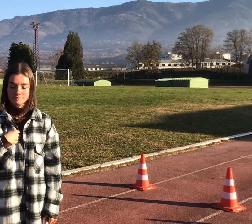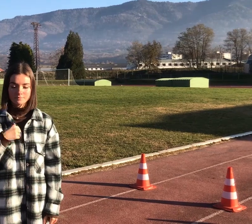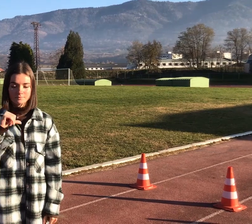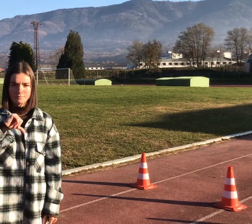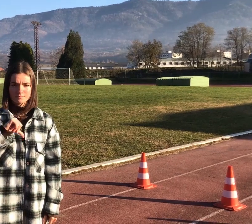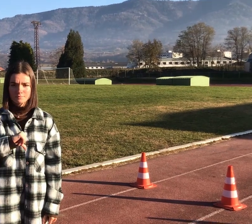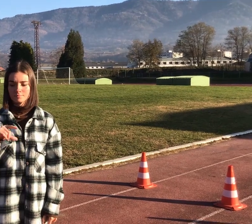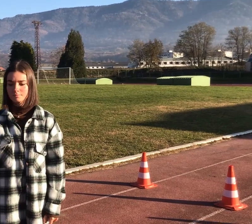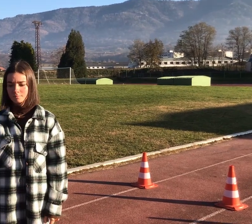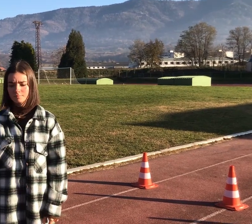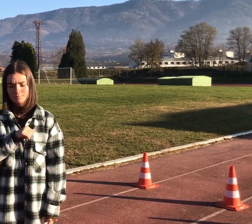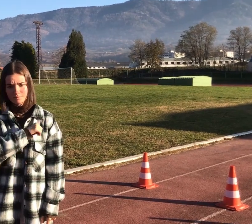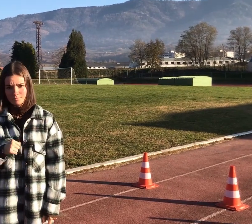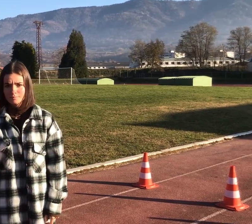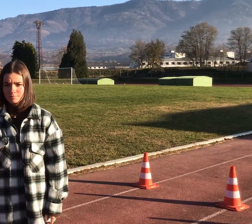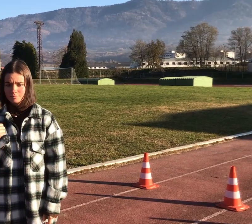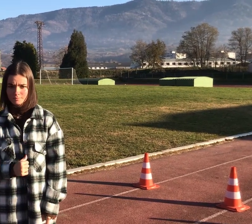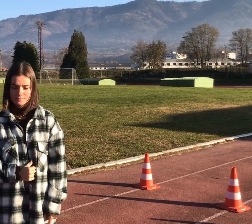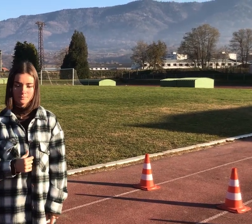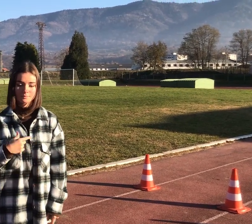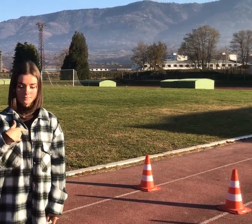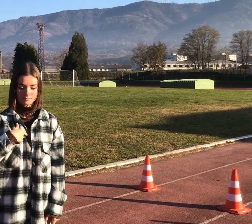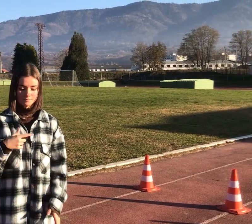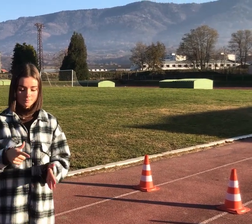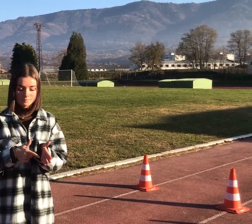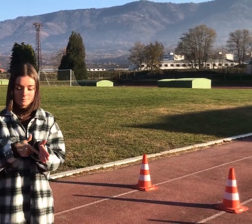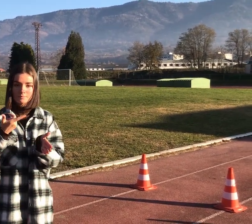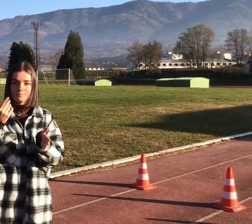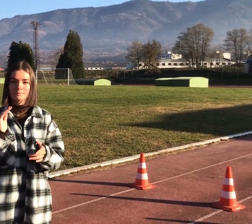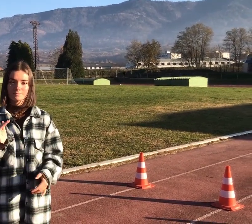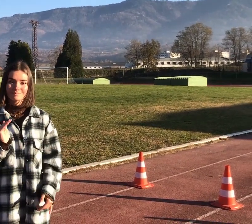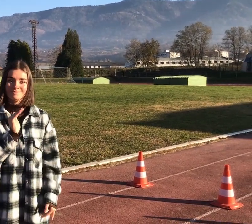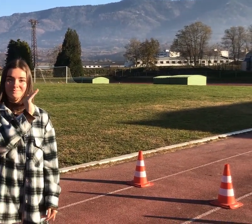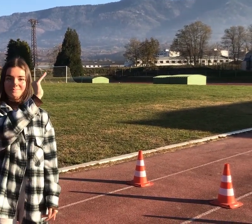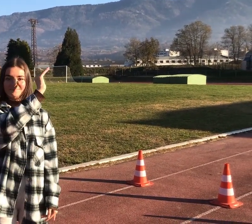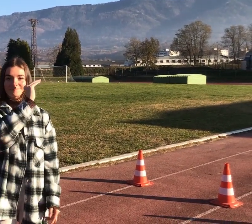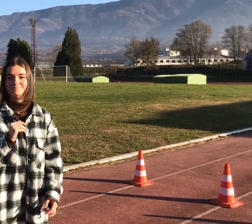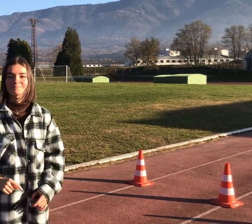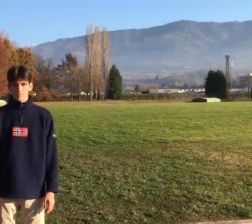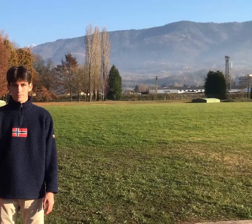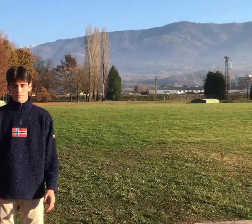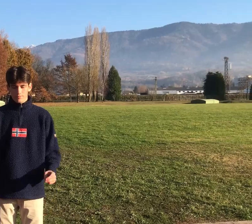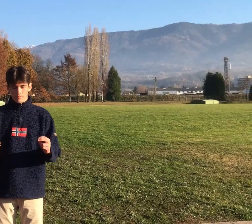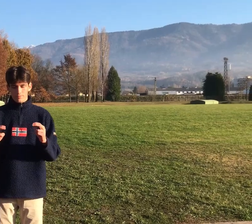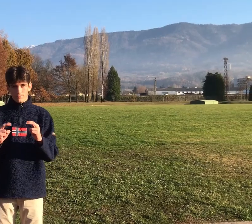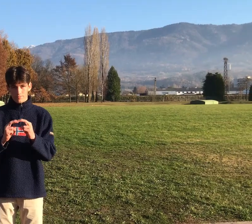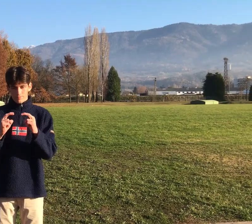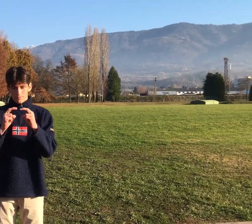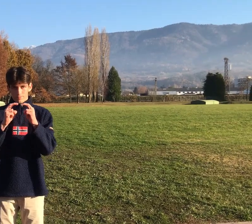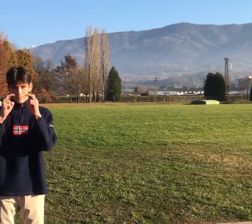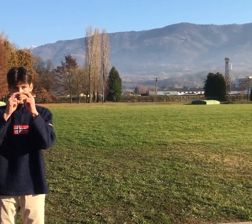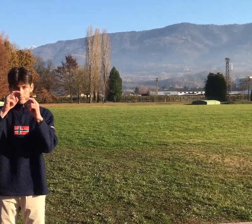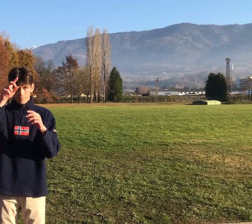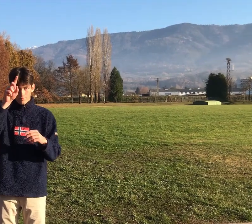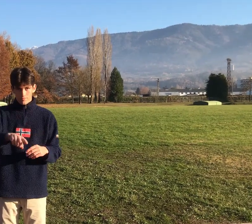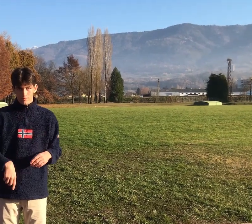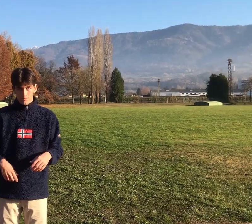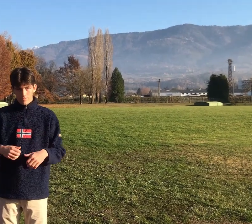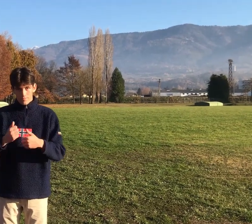Lorsqu'un sportif est en difficulté, les autres l'aident à le faire progresser. En section athlétisme, les compétitions sont pour